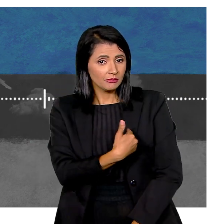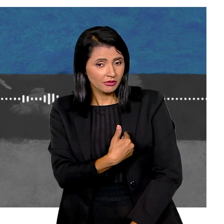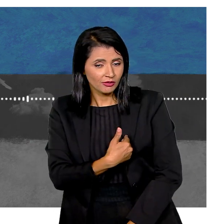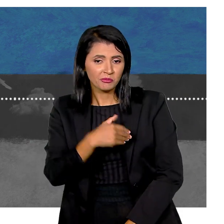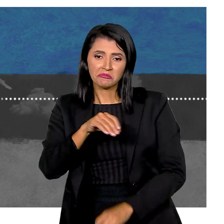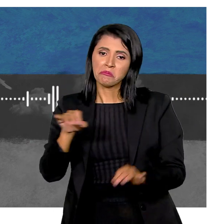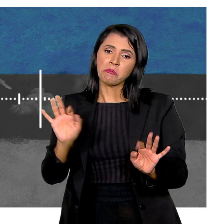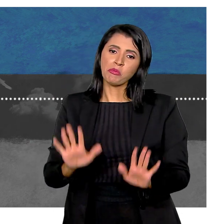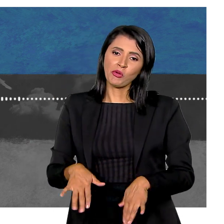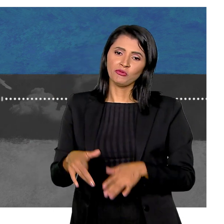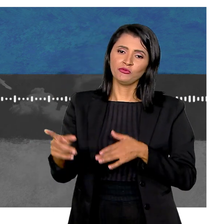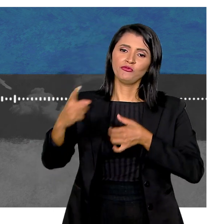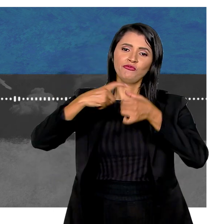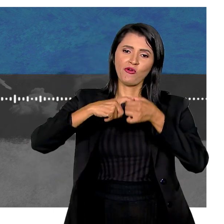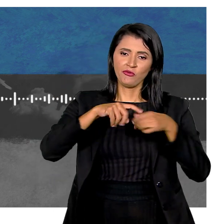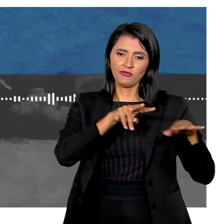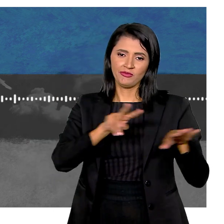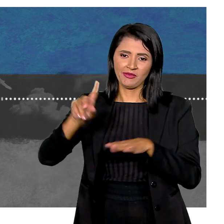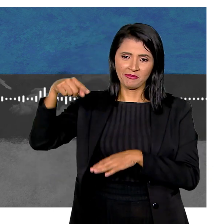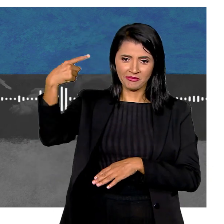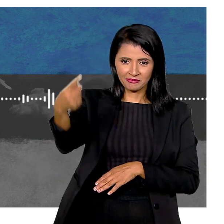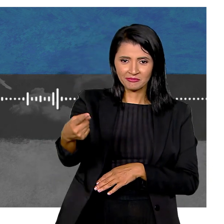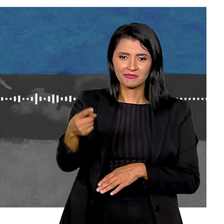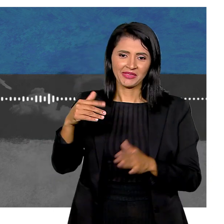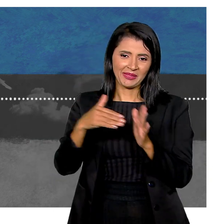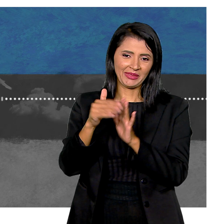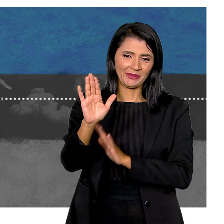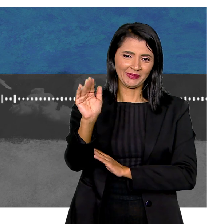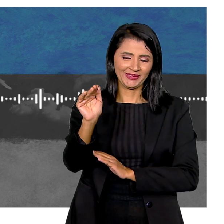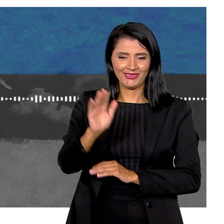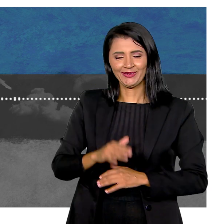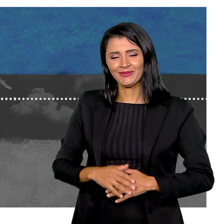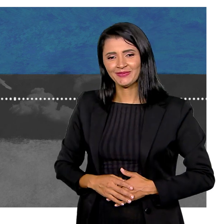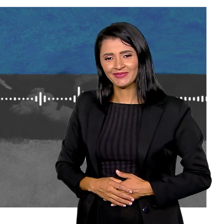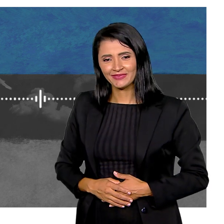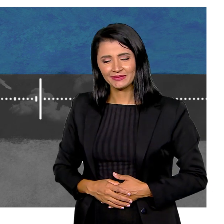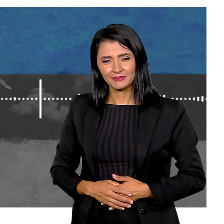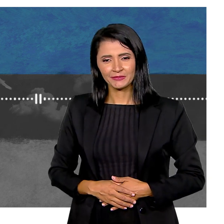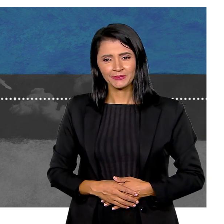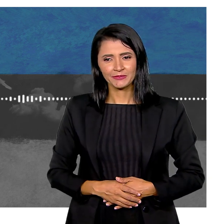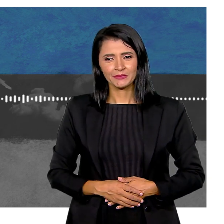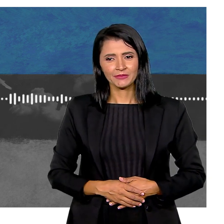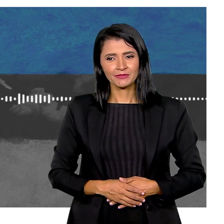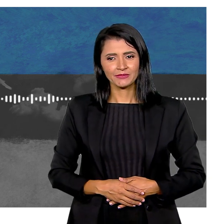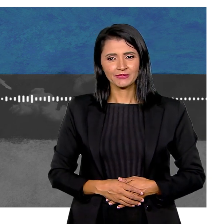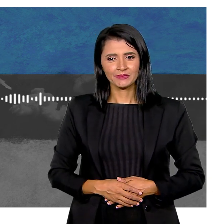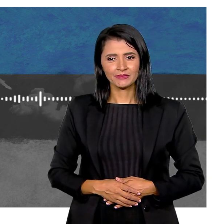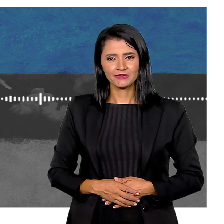episódio Com os amigos É isso A gente volta Semana que vem Até lá Tchauzinho